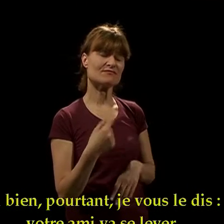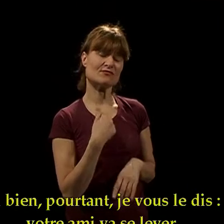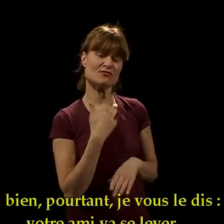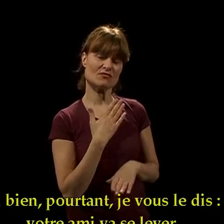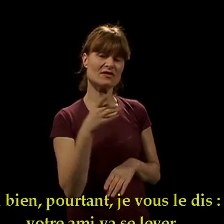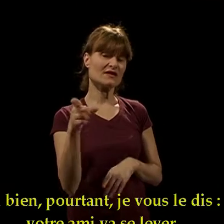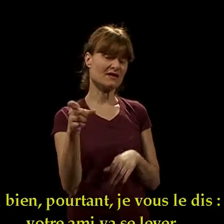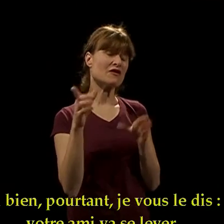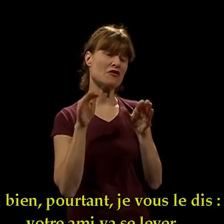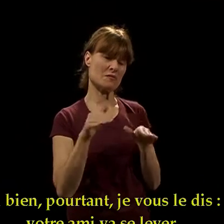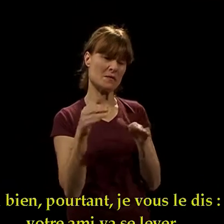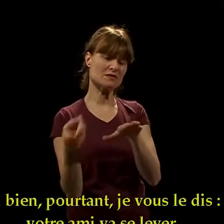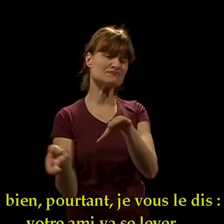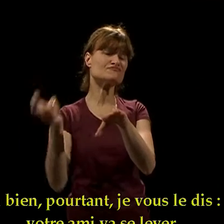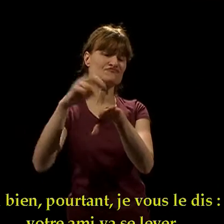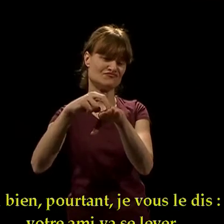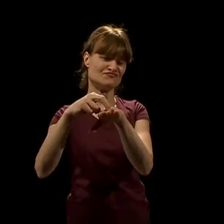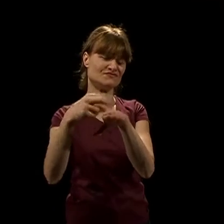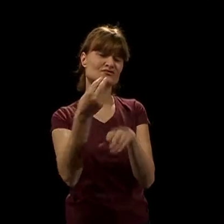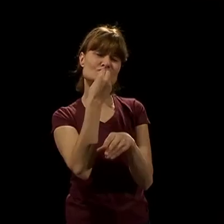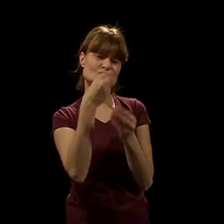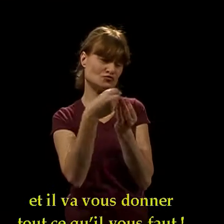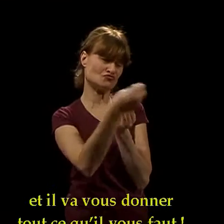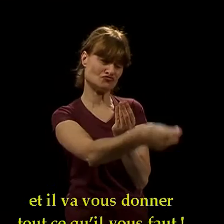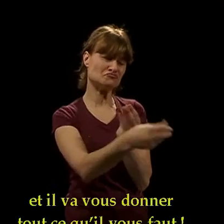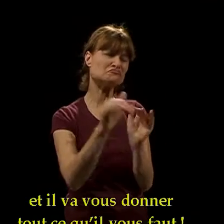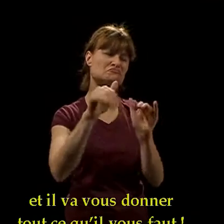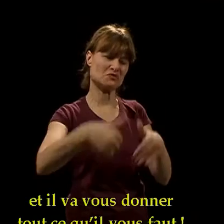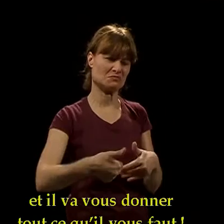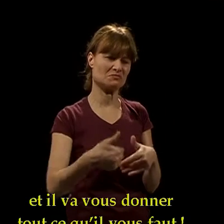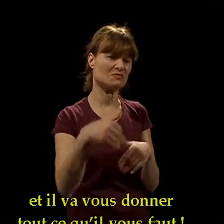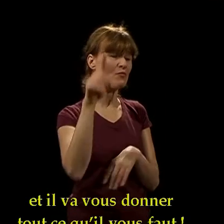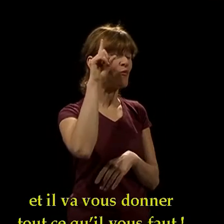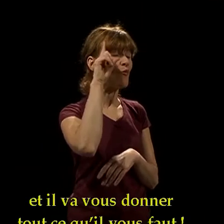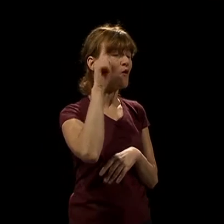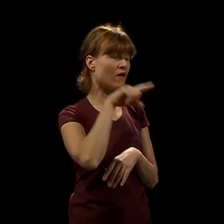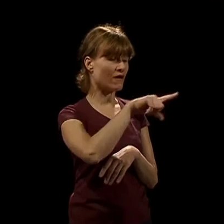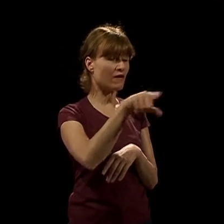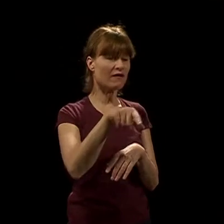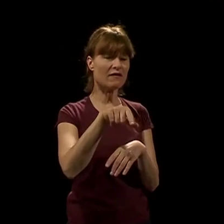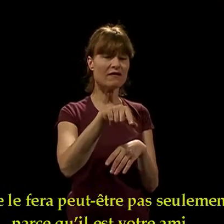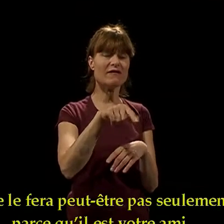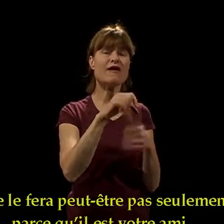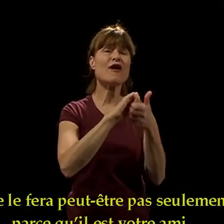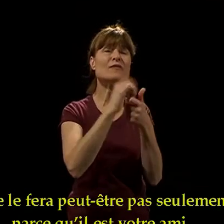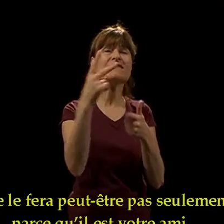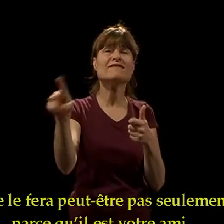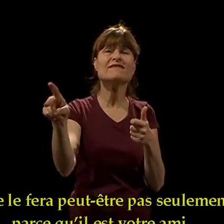» bien pourtant, je vous le dis, votre ami va se lever et il va vous donner tout ce qu'il vous faut. Il ne le fera peut-être pas